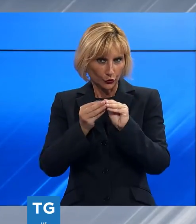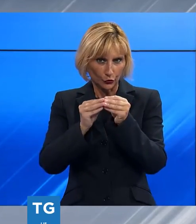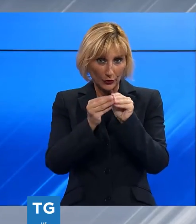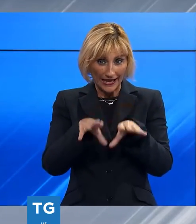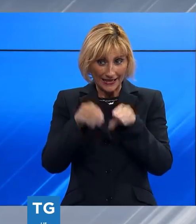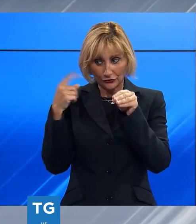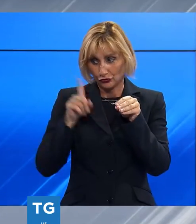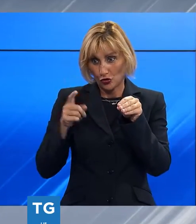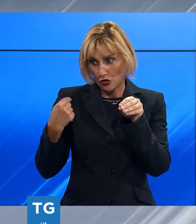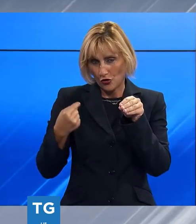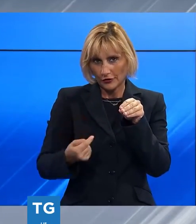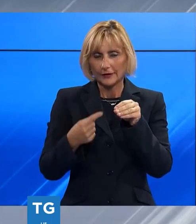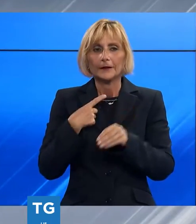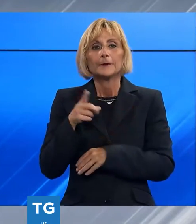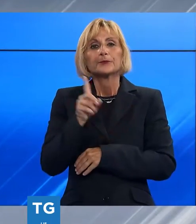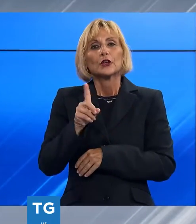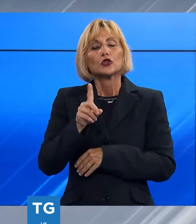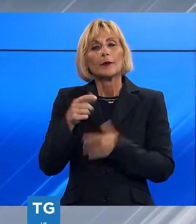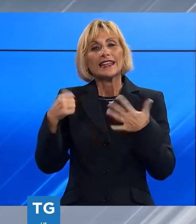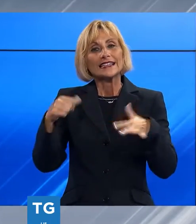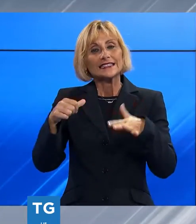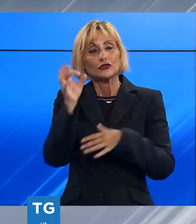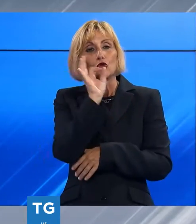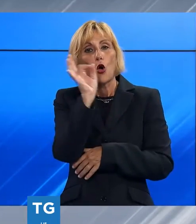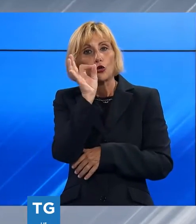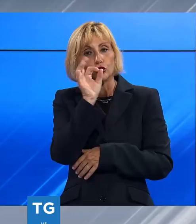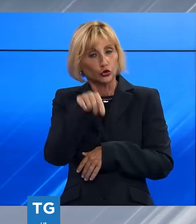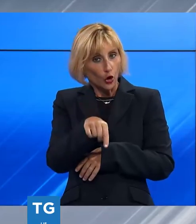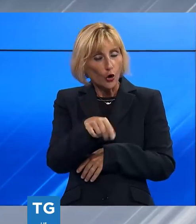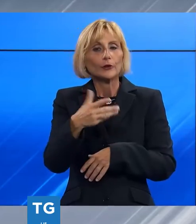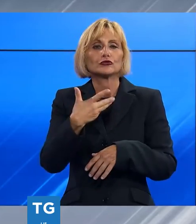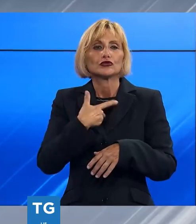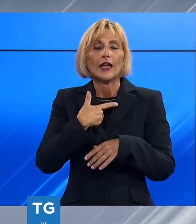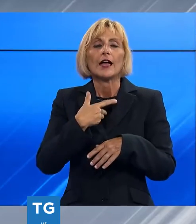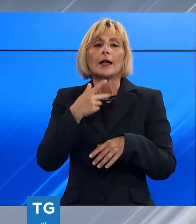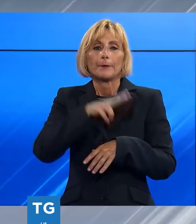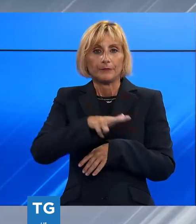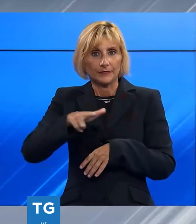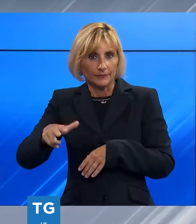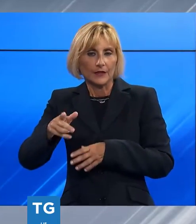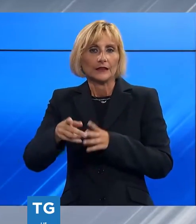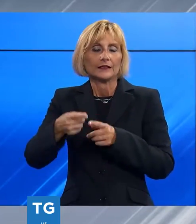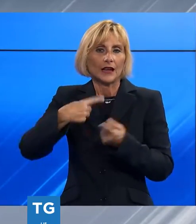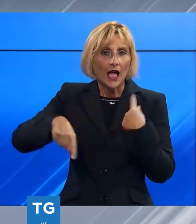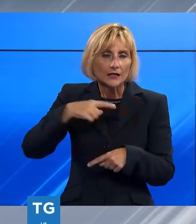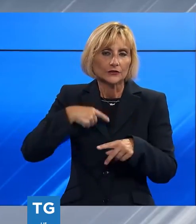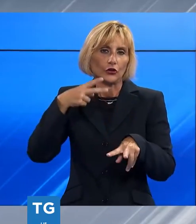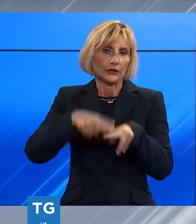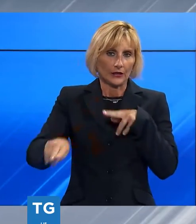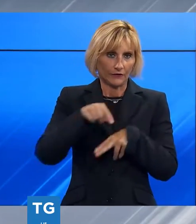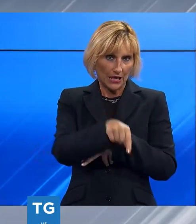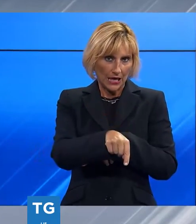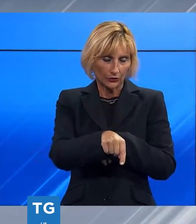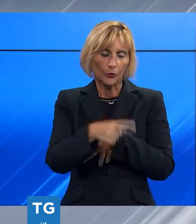Anche qui a partire da domenica 16 ottobre partiranno i divieti di sosta e di transito per consentire il montaggio degli stand e